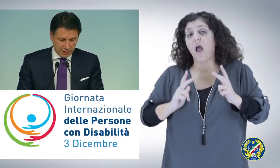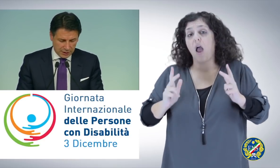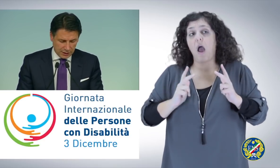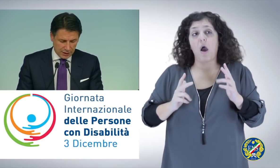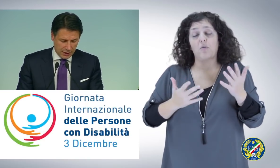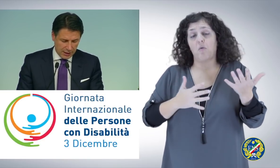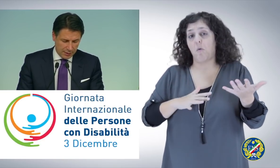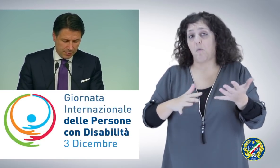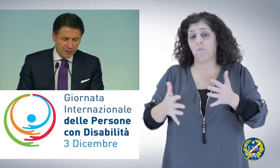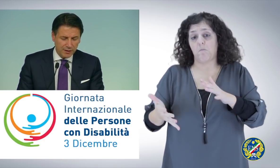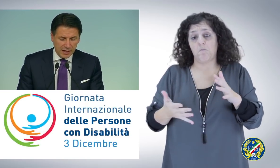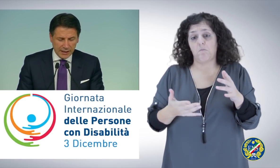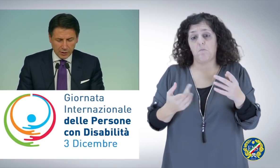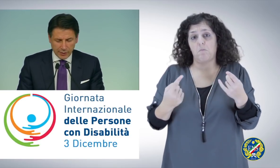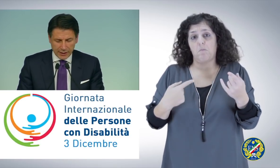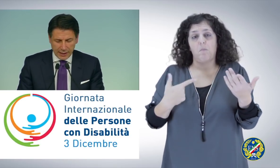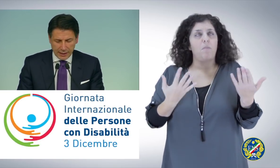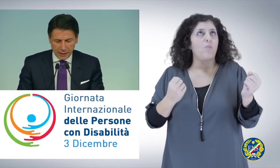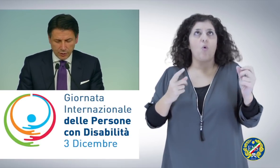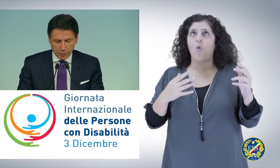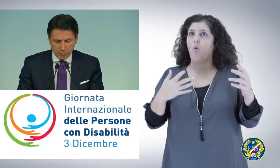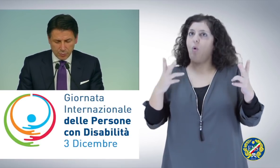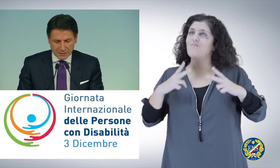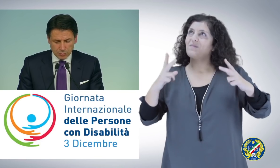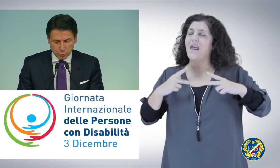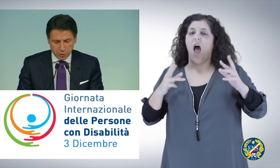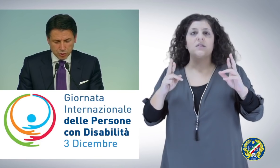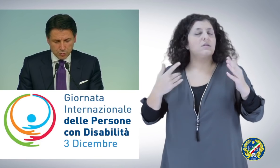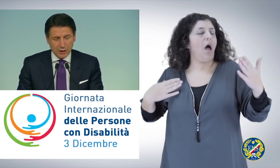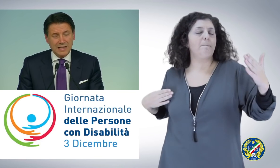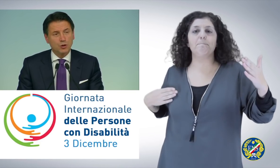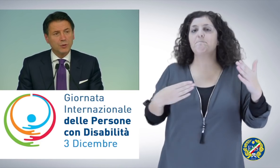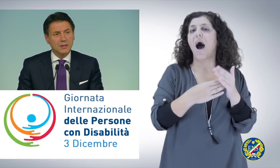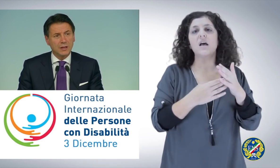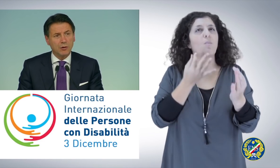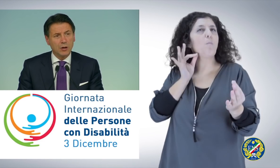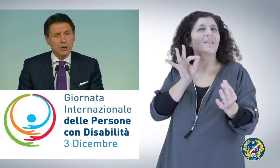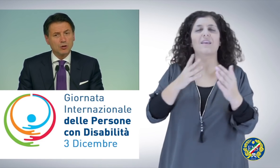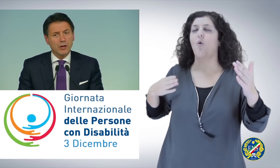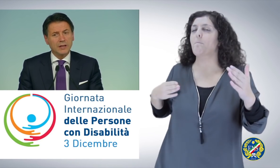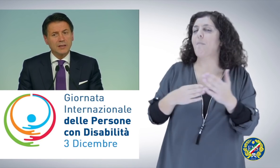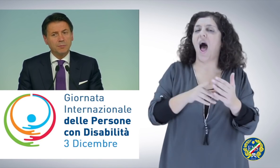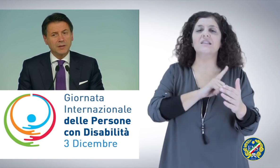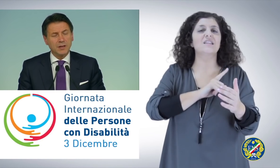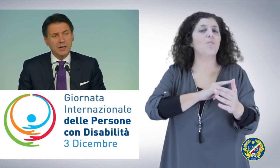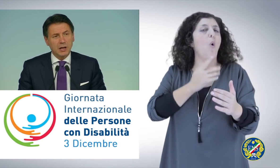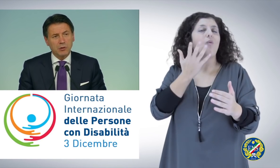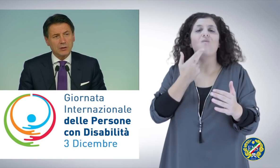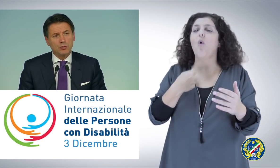poter pervenire a quello che è il mio massimo spice il mio grande obiettivo cioè di pervenire a una